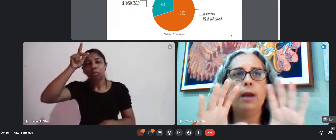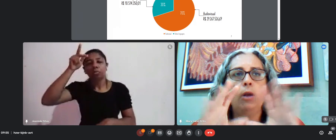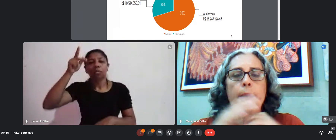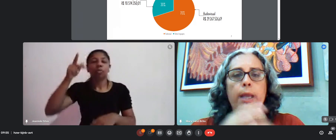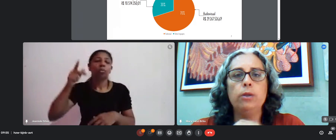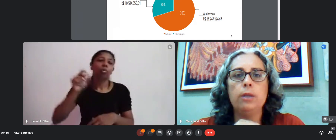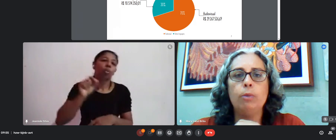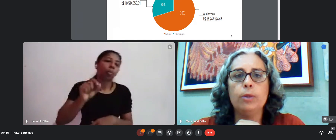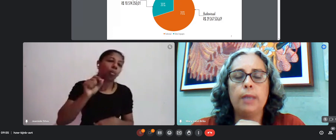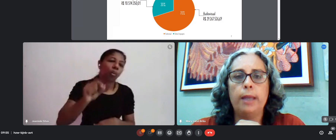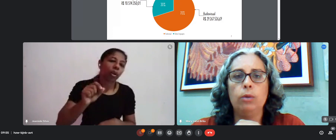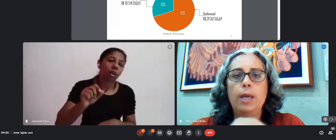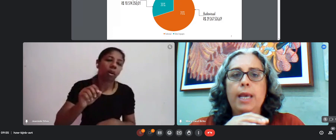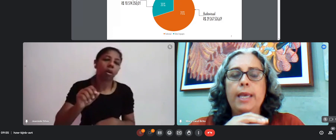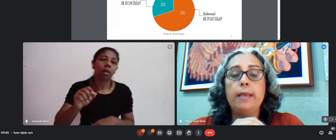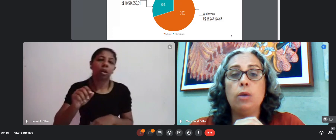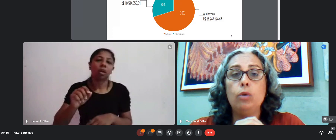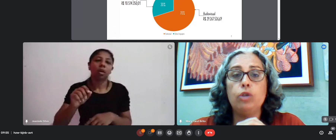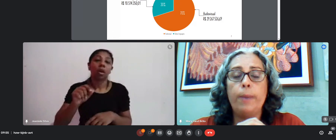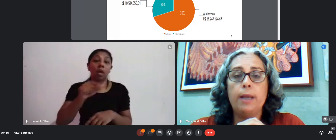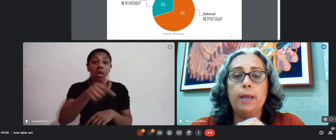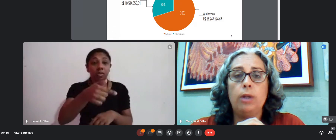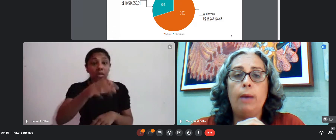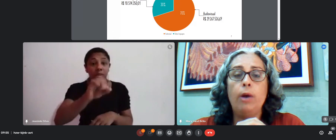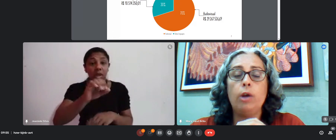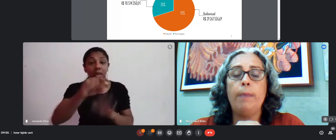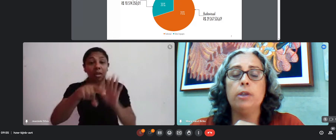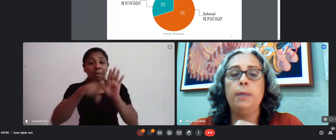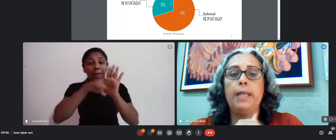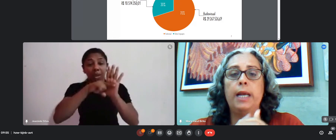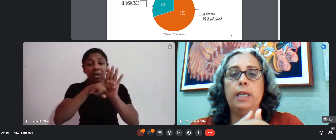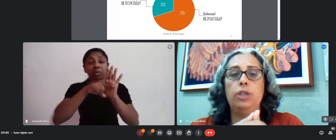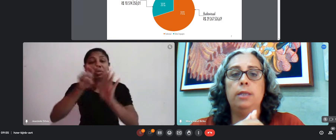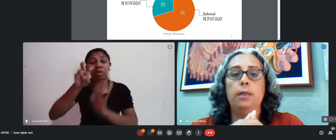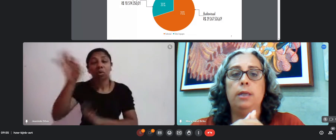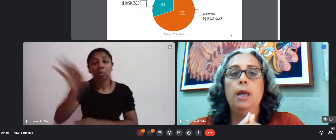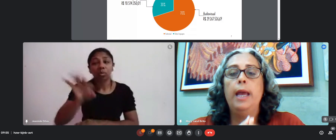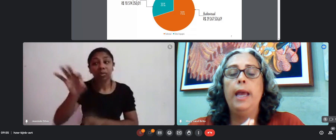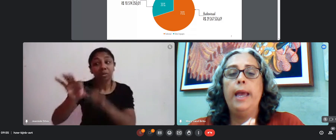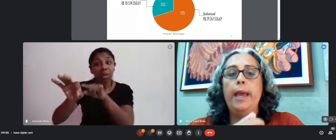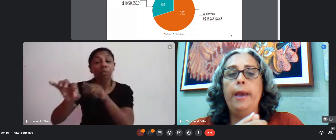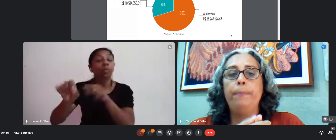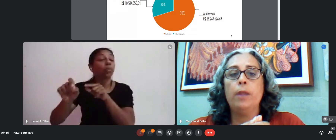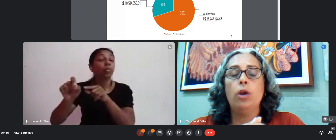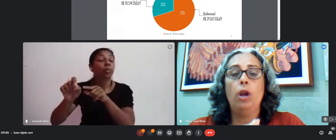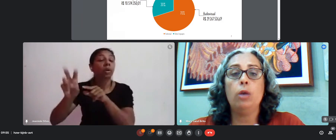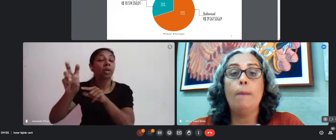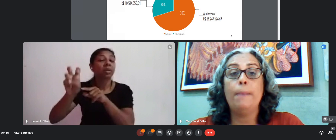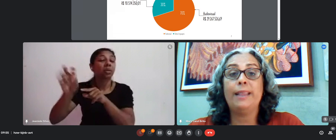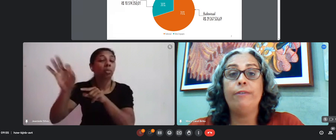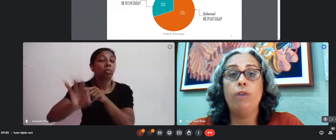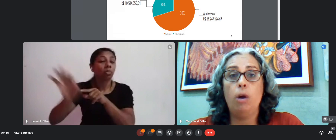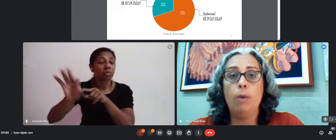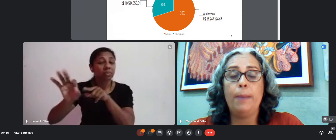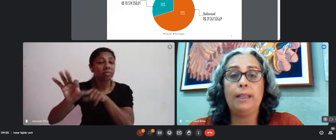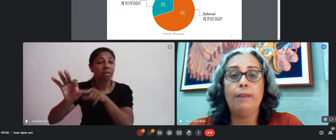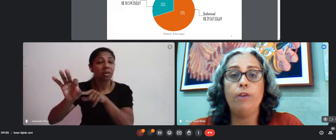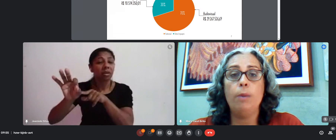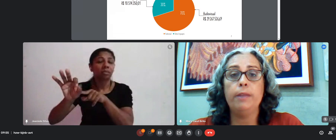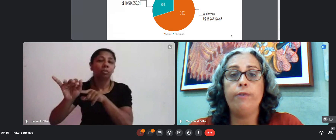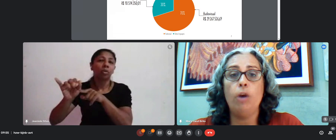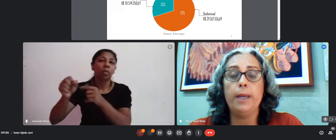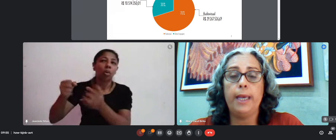esse valor menos 5%. E esse custo operacional é que vai possibilitar que a gente coloque uma plataforma, uma